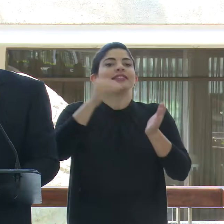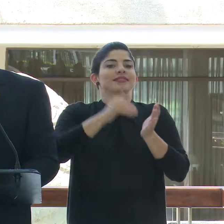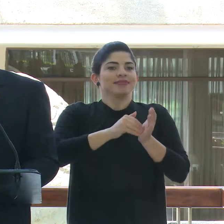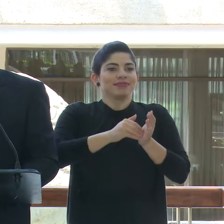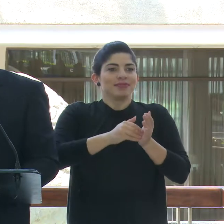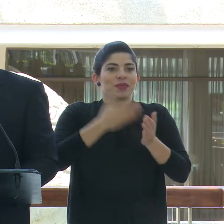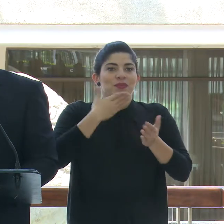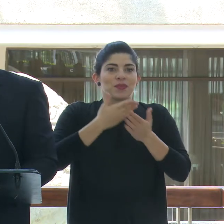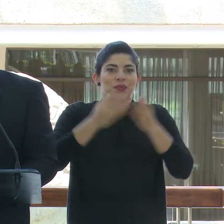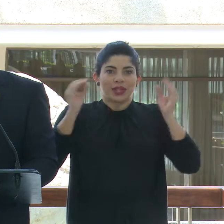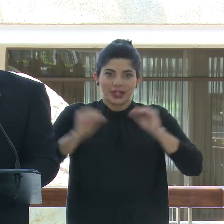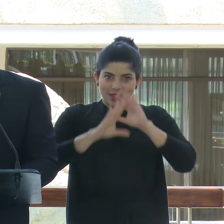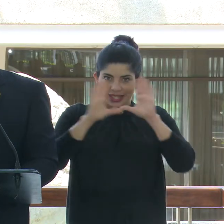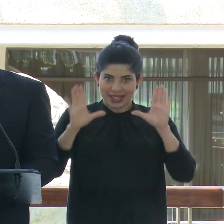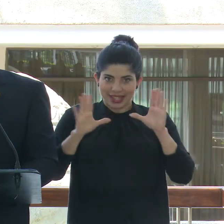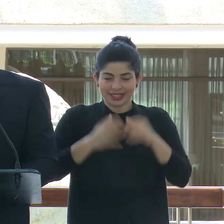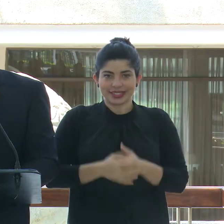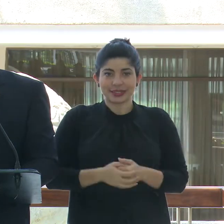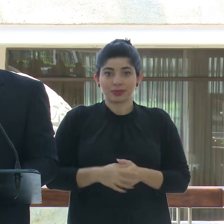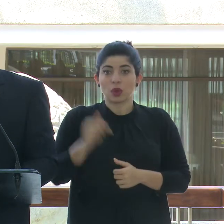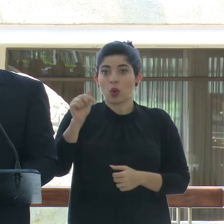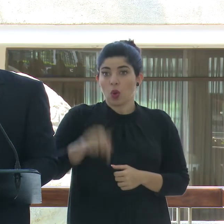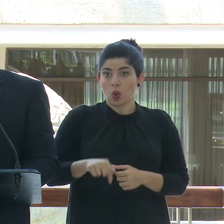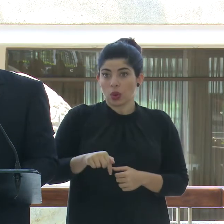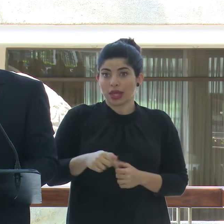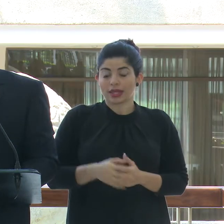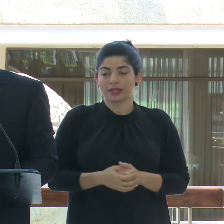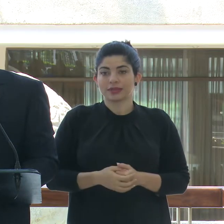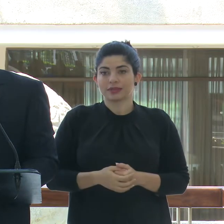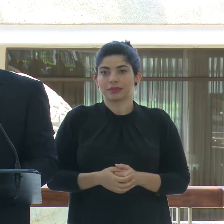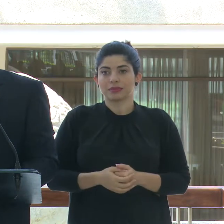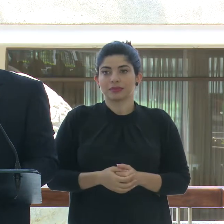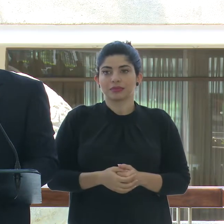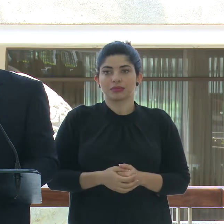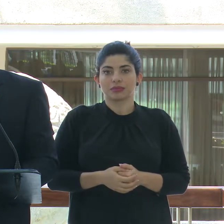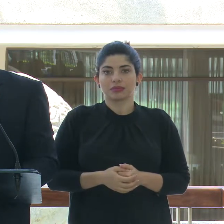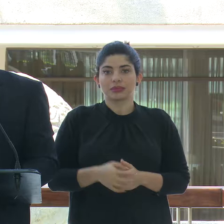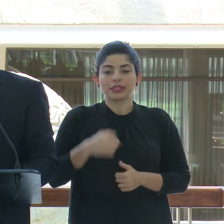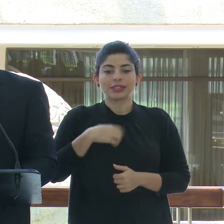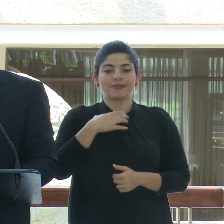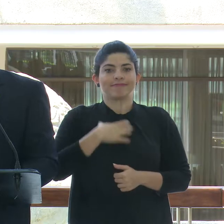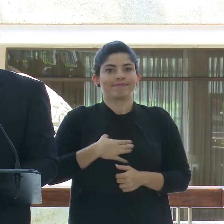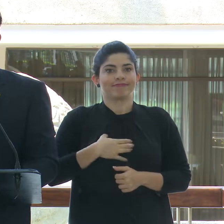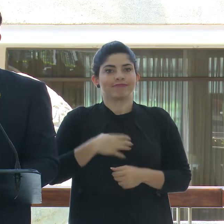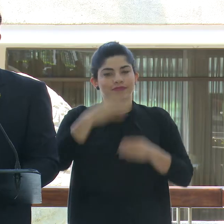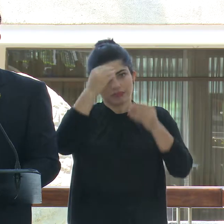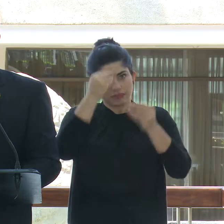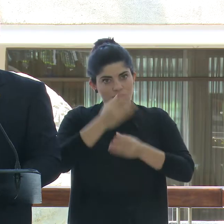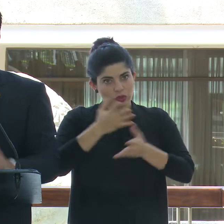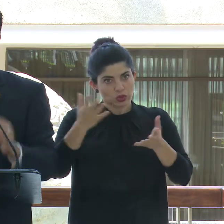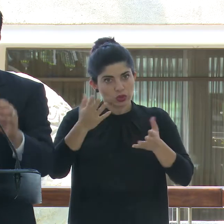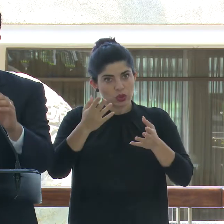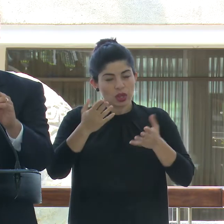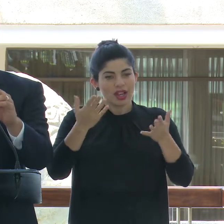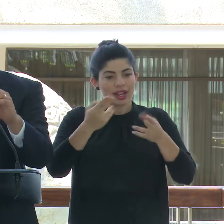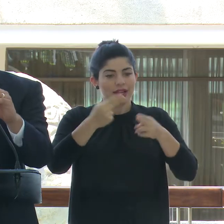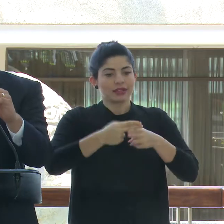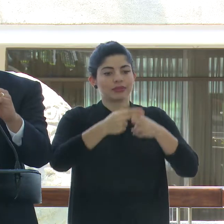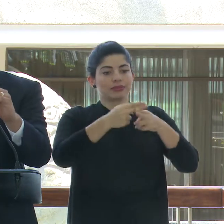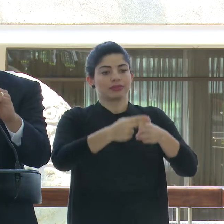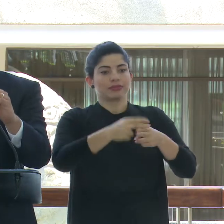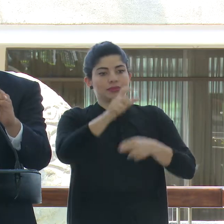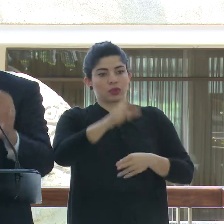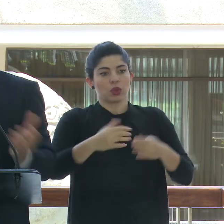Muy buenos días. Hoy deseo anunciar el nombramiento como